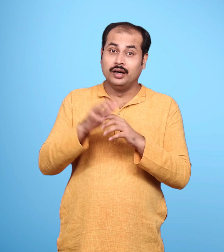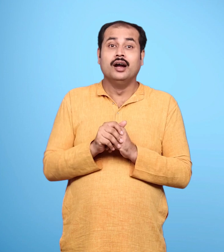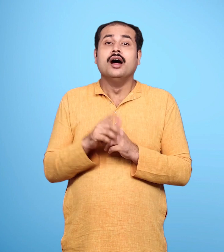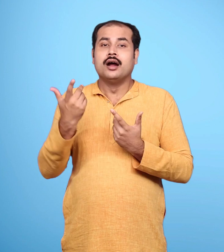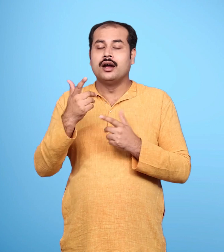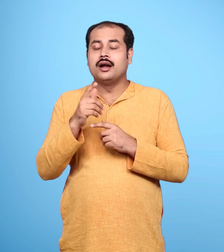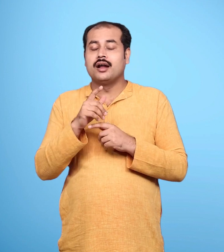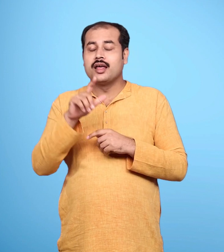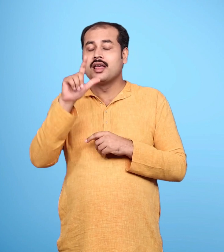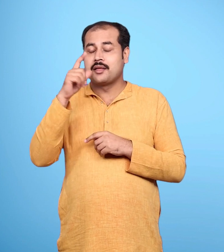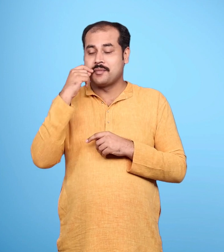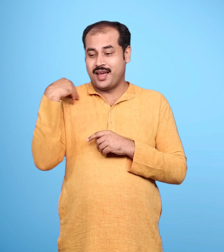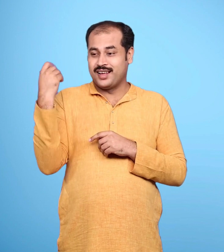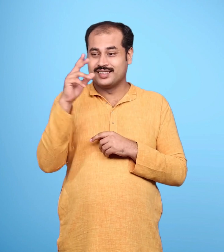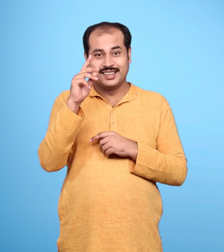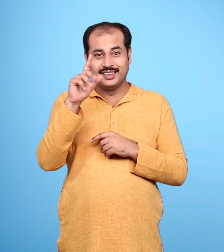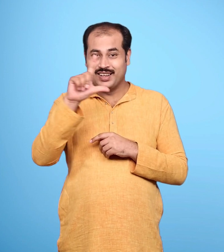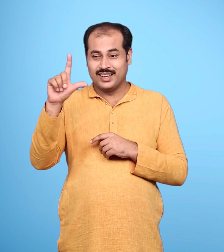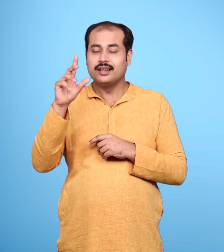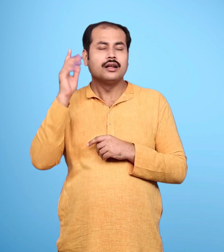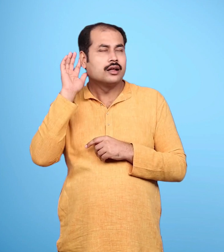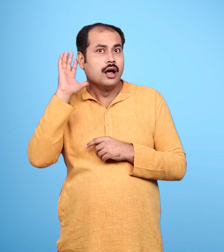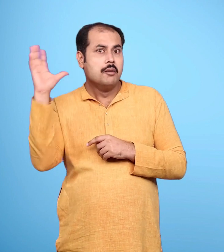लक्षमन उसका रहस्य ततकाल समझ गए